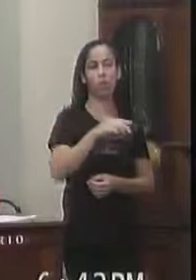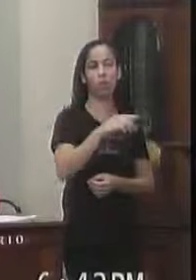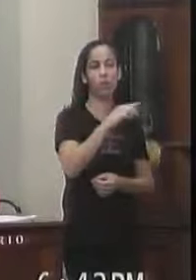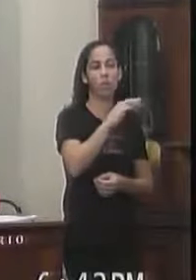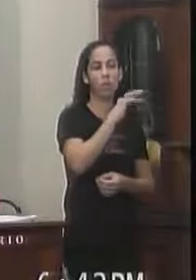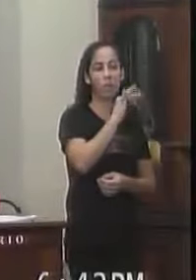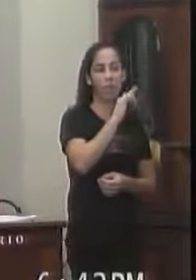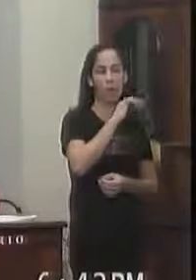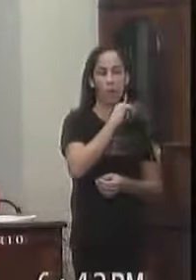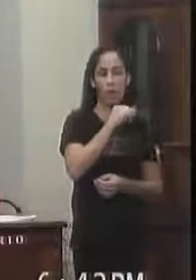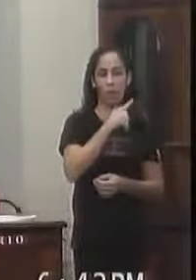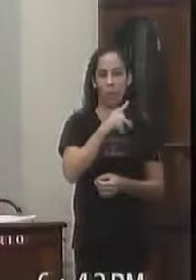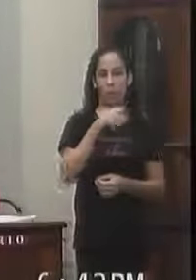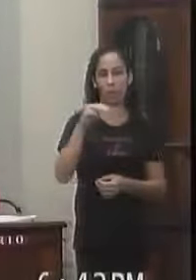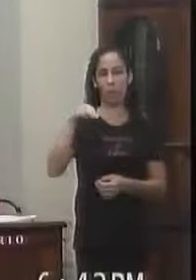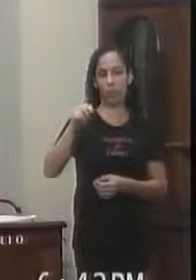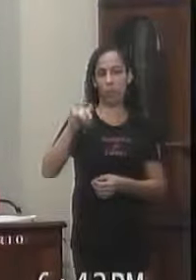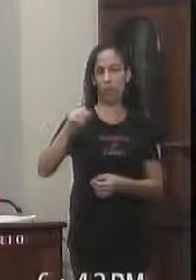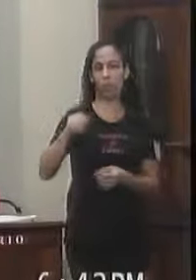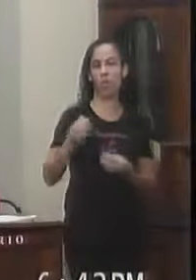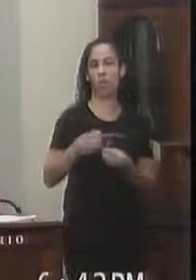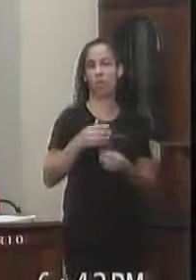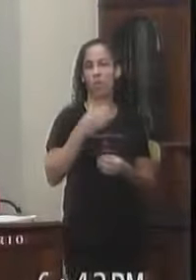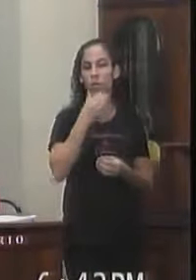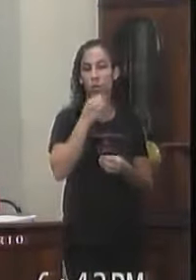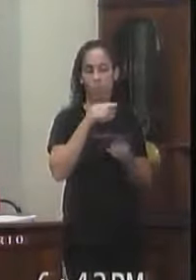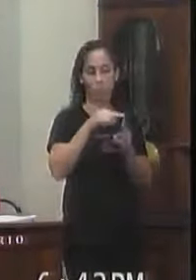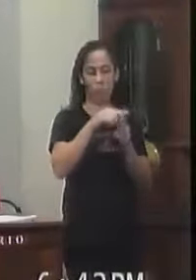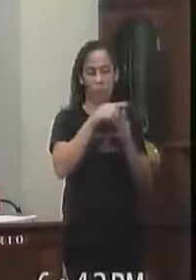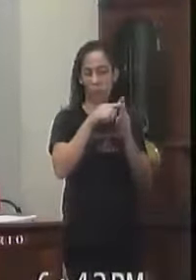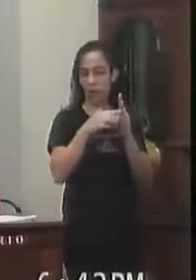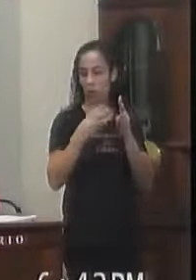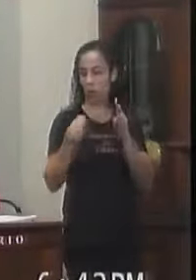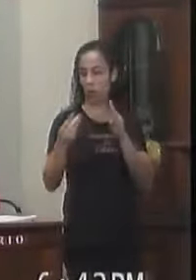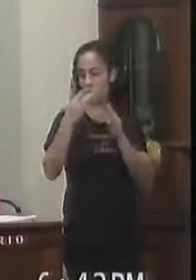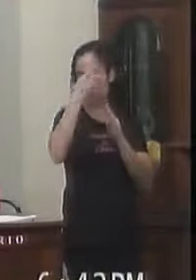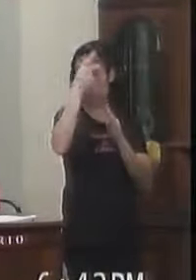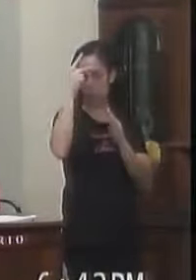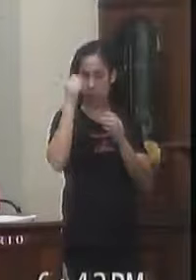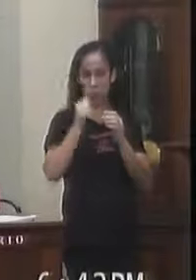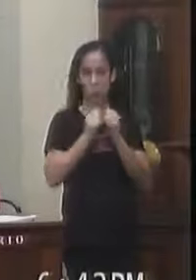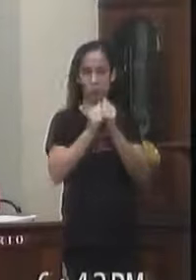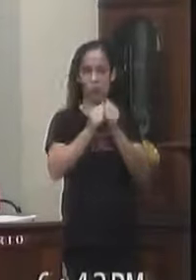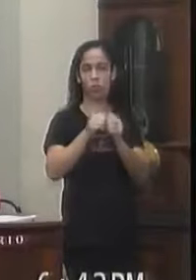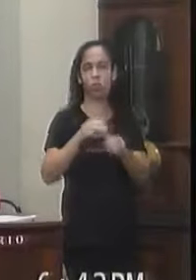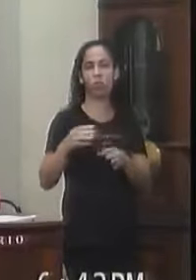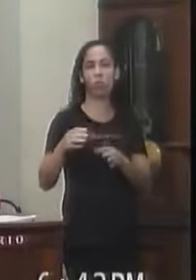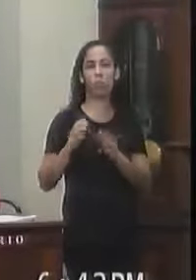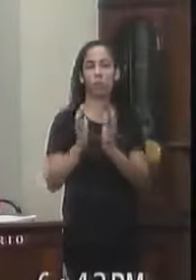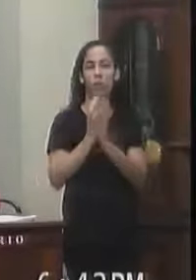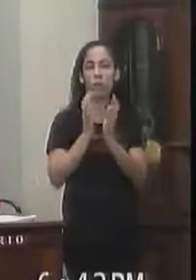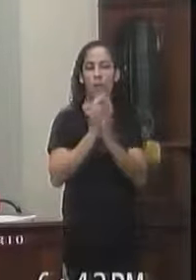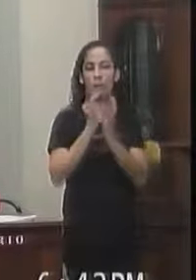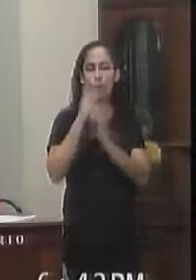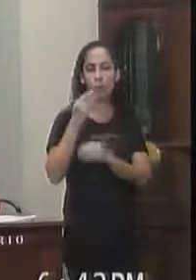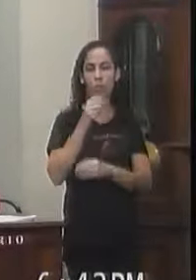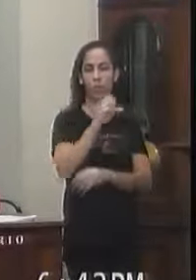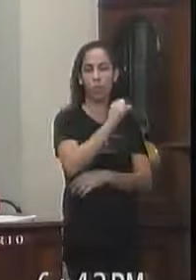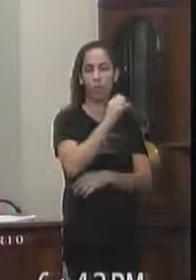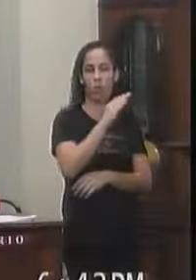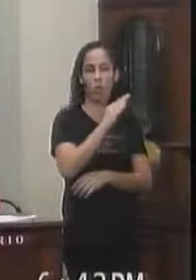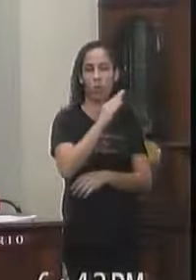senhor Luiz Macedo Paulo Roberto Pinto Paulo Roberto Souza Marco Antônio José de Jesus Jorge Luiz Silva Soares